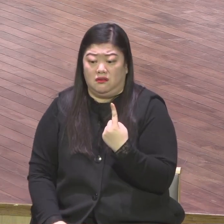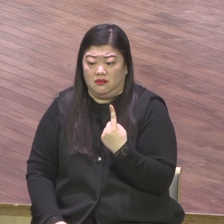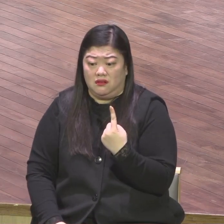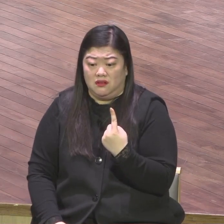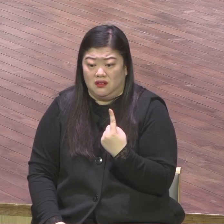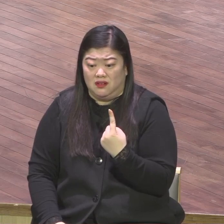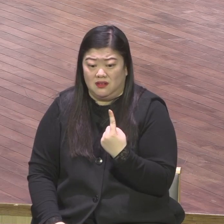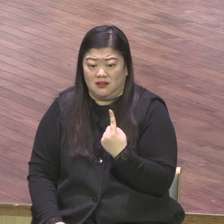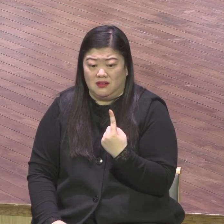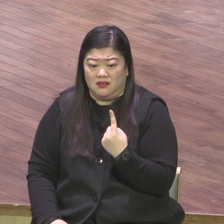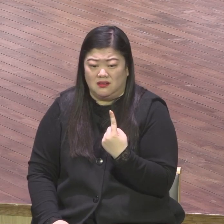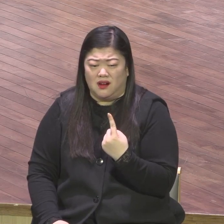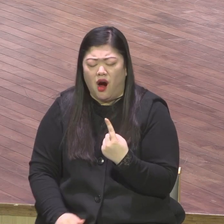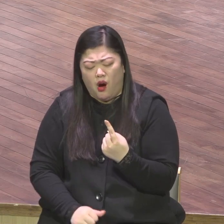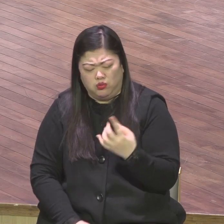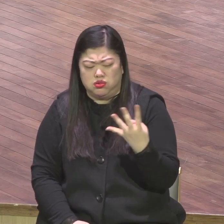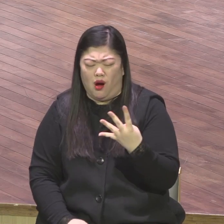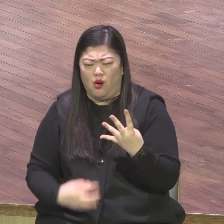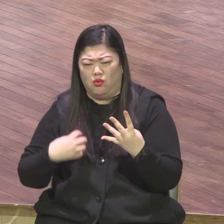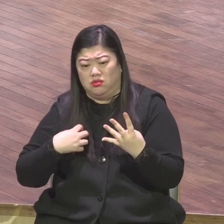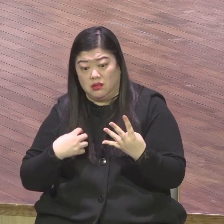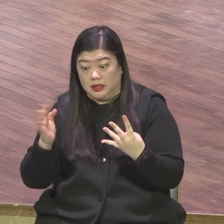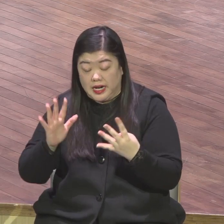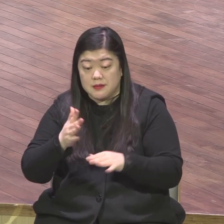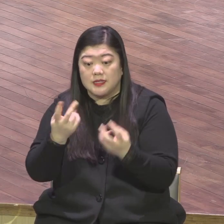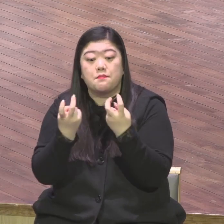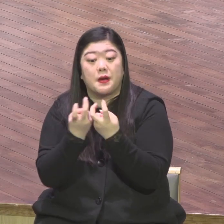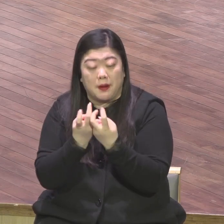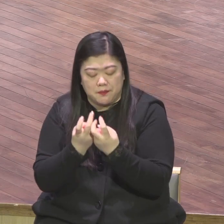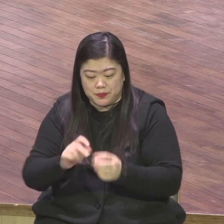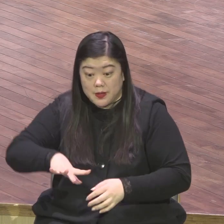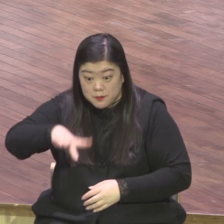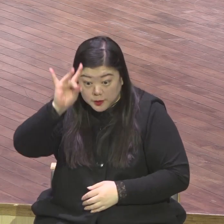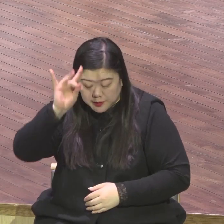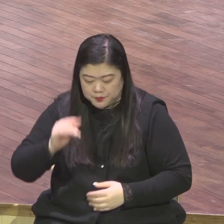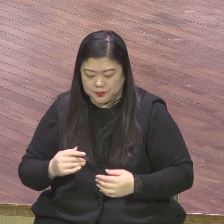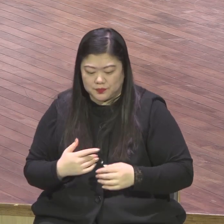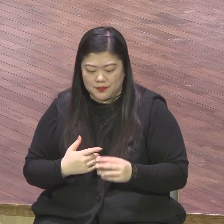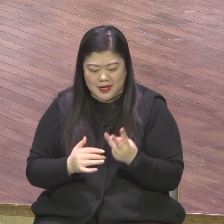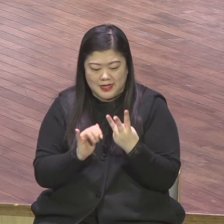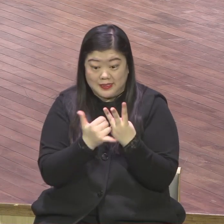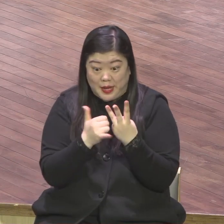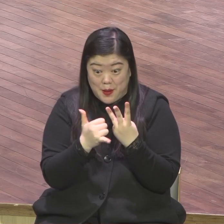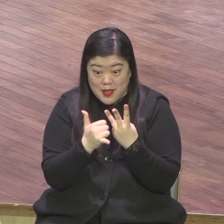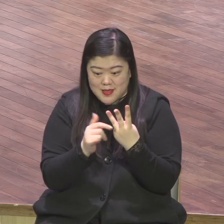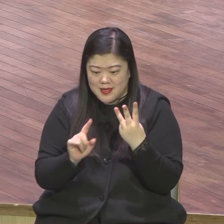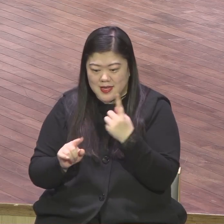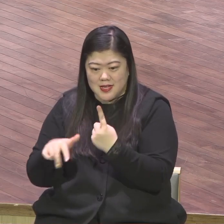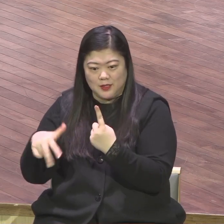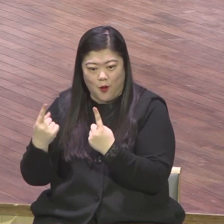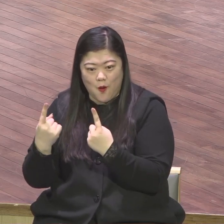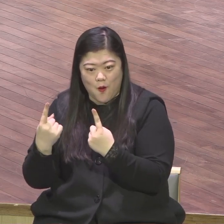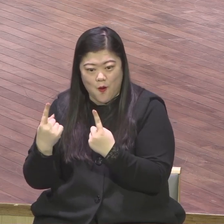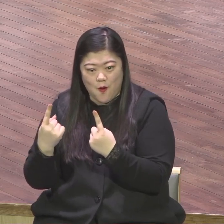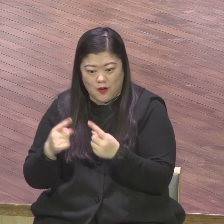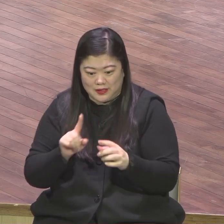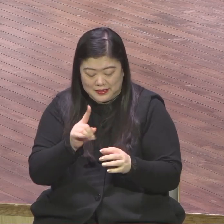구성합니다 3인 1조 구성을 해서 장기결석자와 또 새가족 이 대상으로 사역을 해 나가게 되는데 이